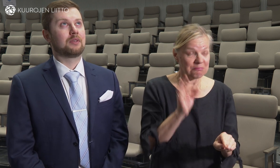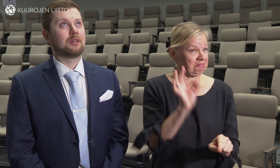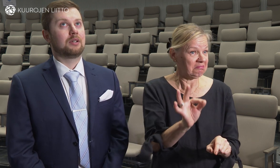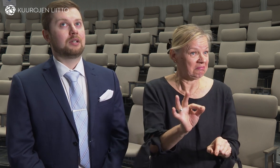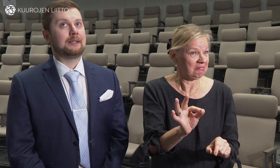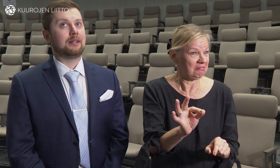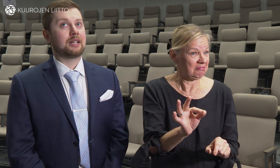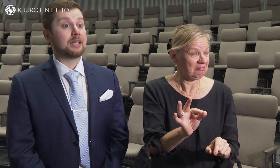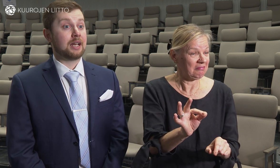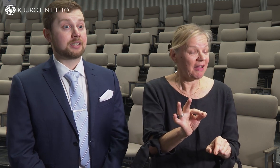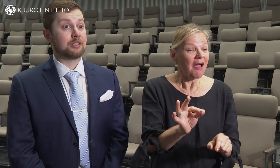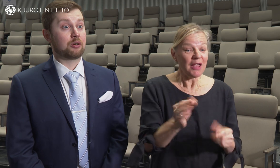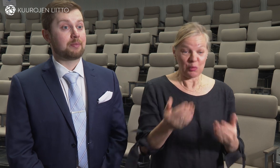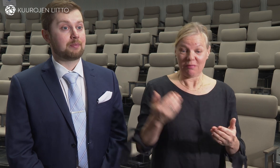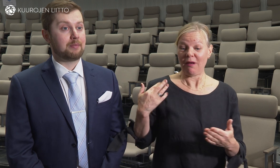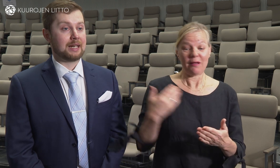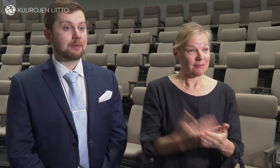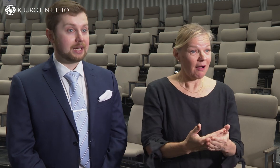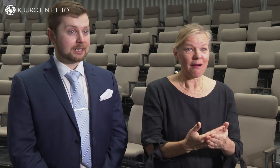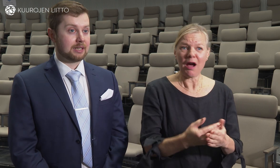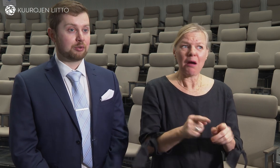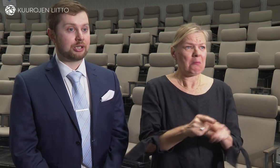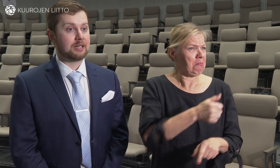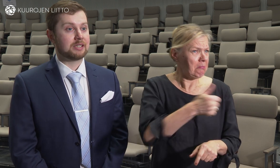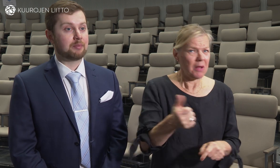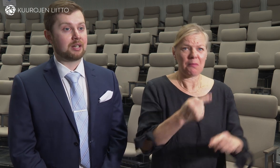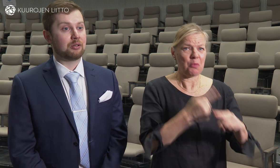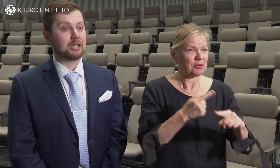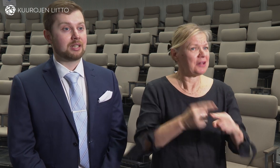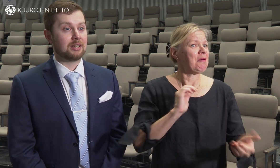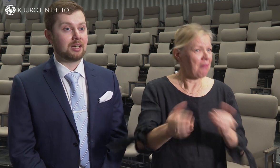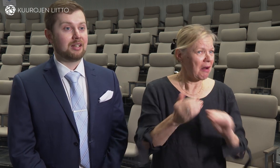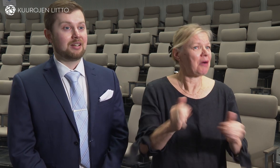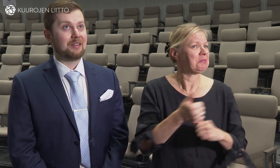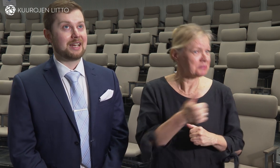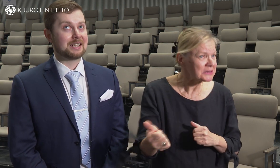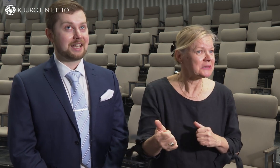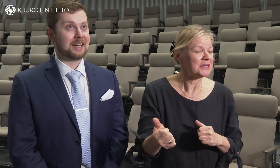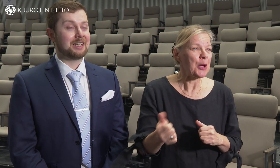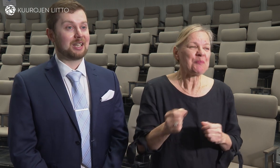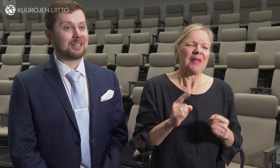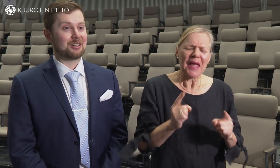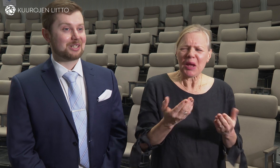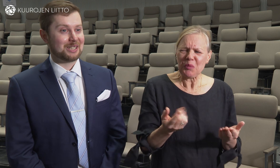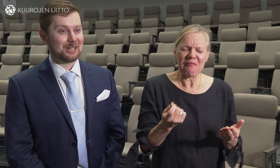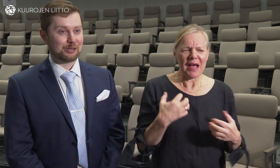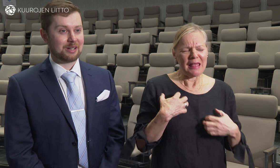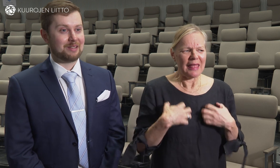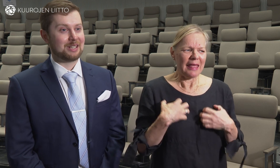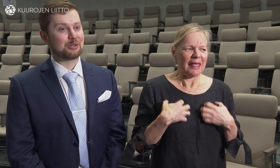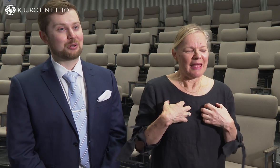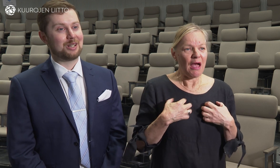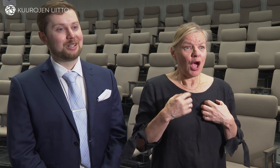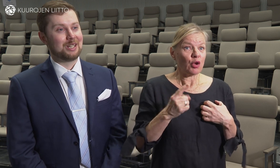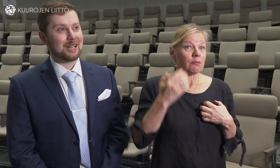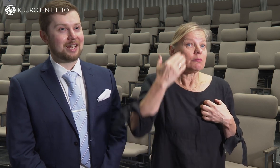ainakin tähän asti on tullut melkein pelkästään positiivista palautetta että vähän ehkä se jännittää, että alkaako sitten jossain